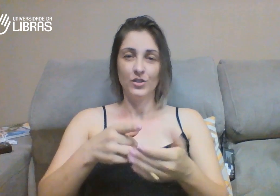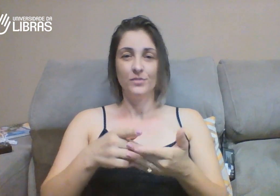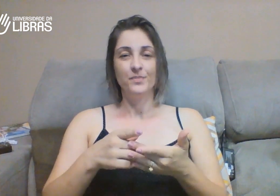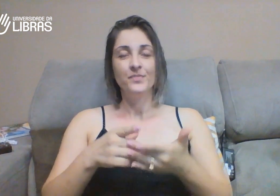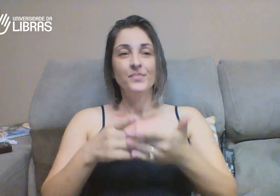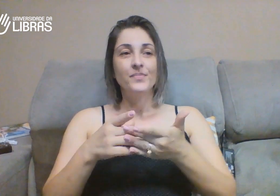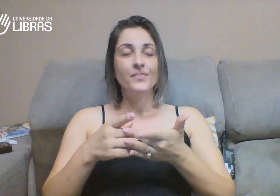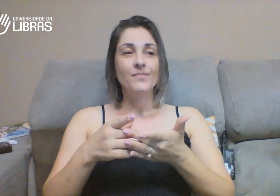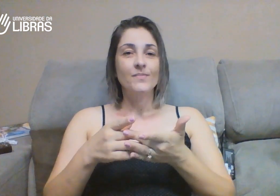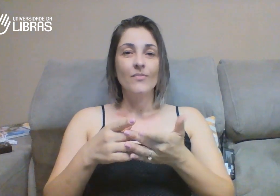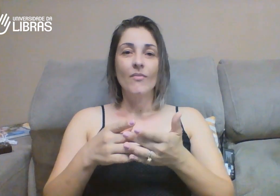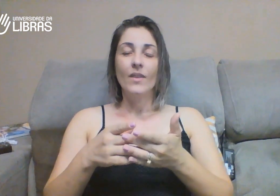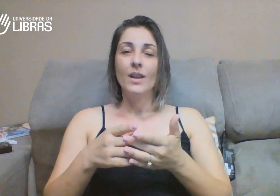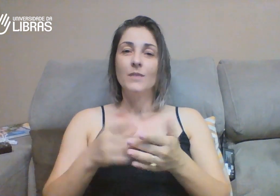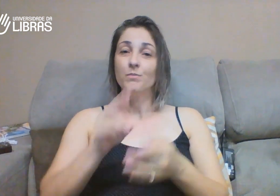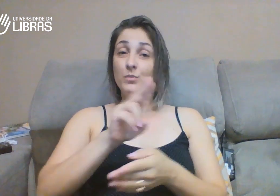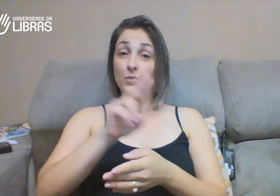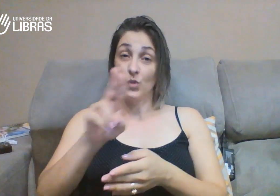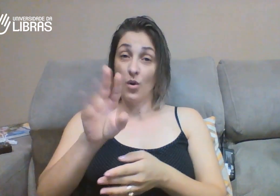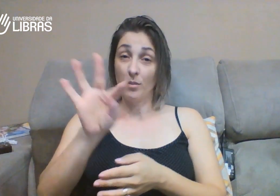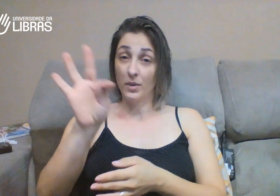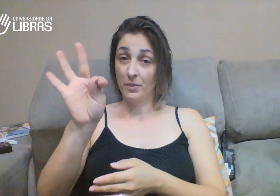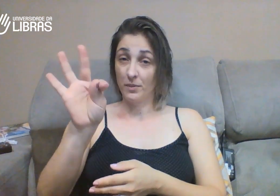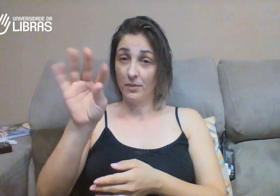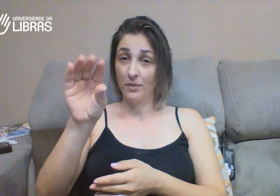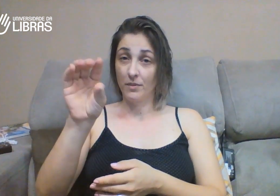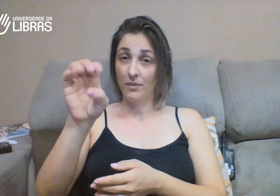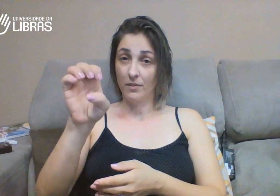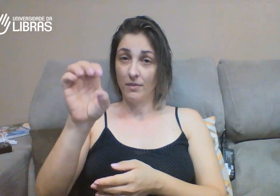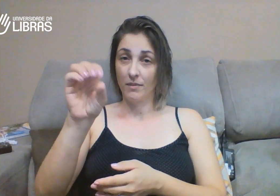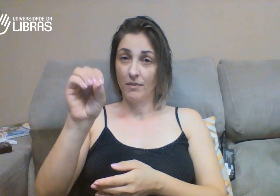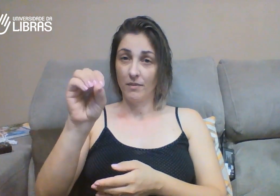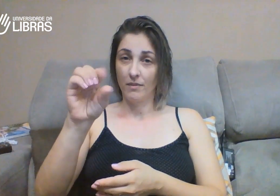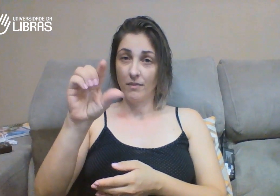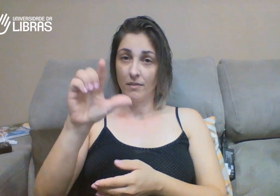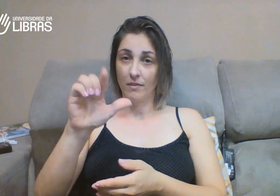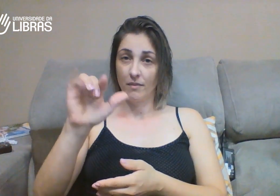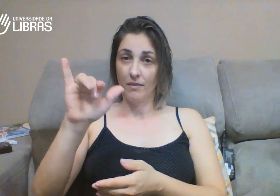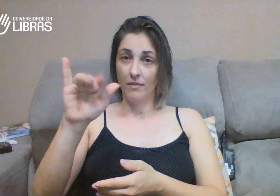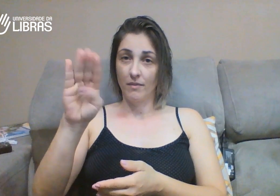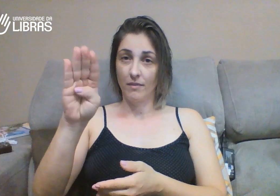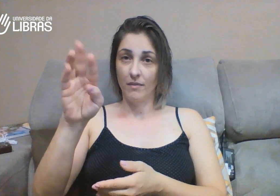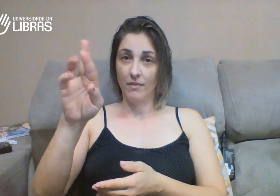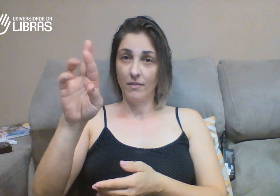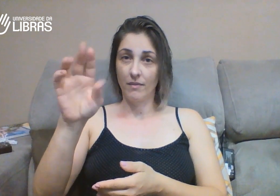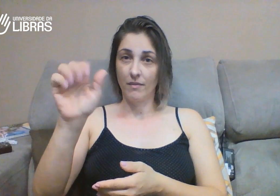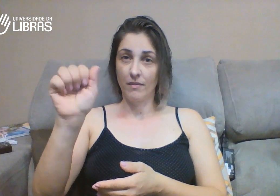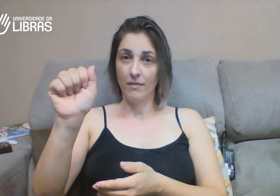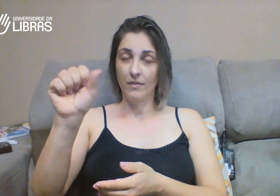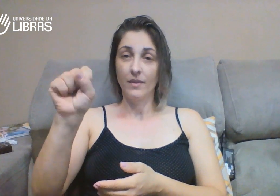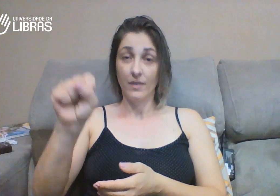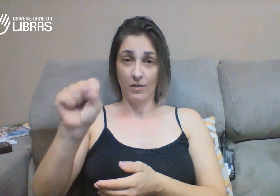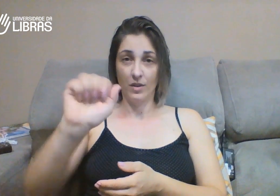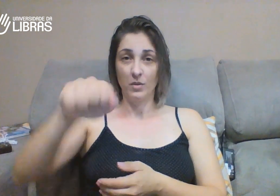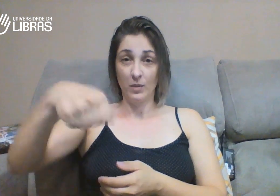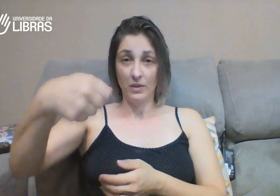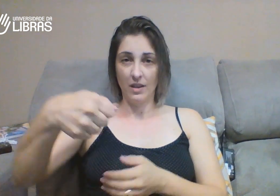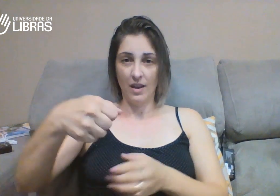o nome desse curso é Teolibras. Este é o sinal do curso.